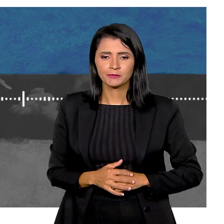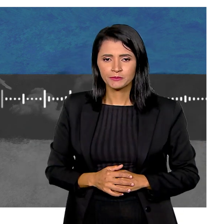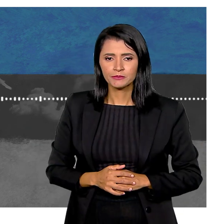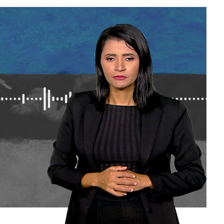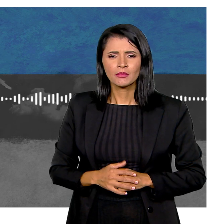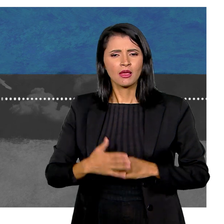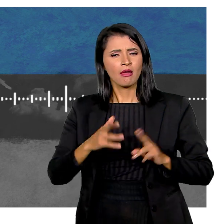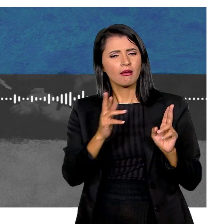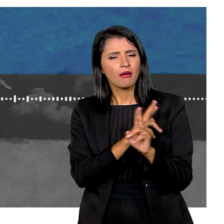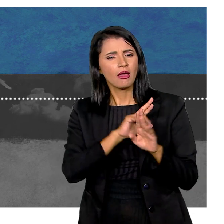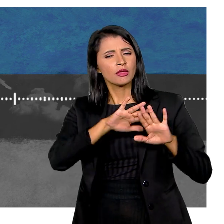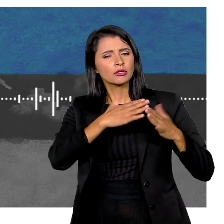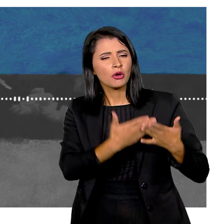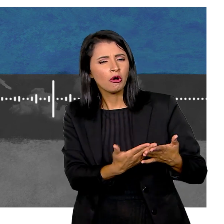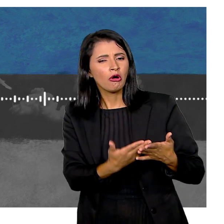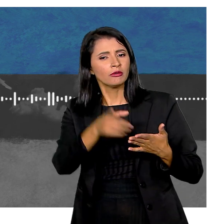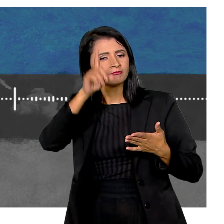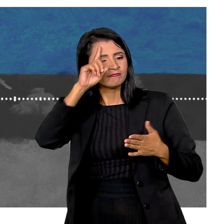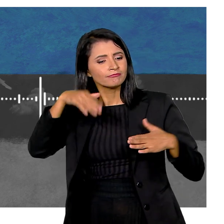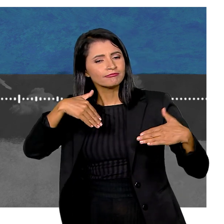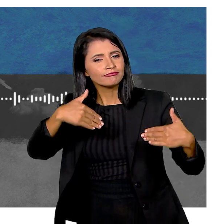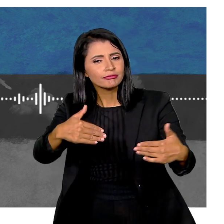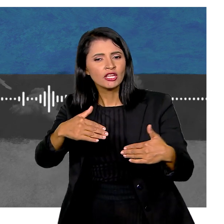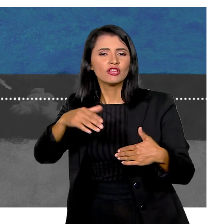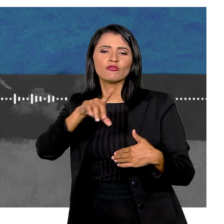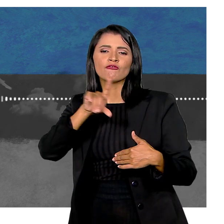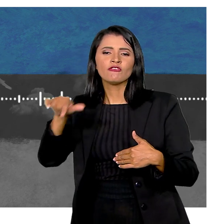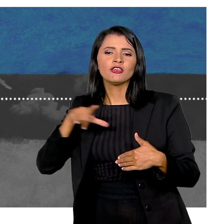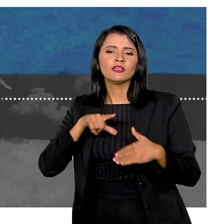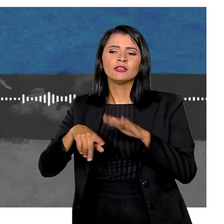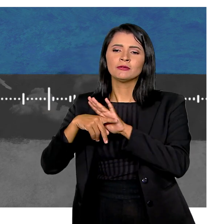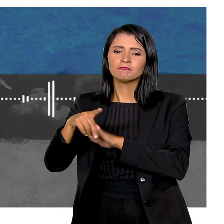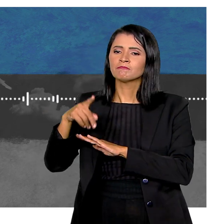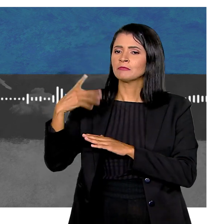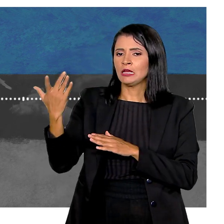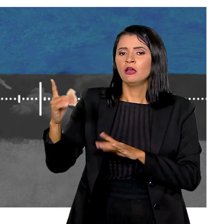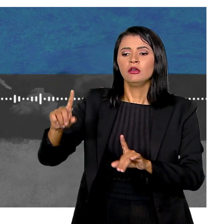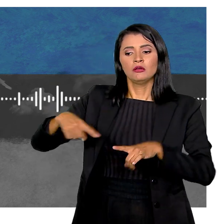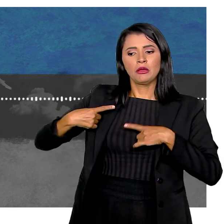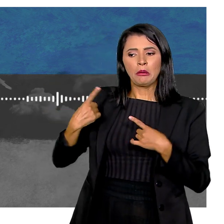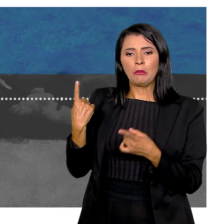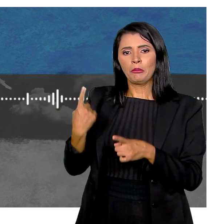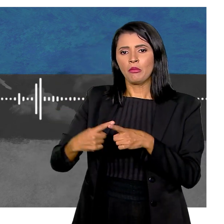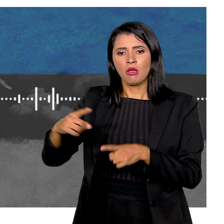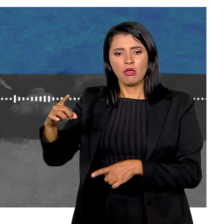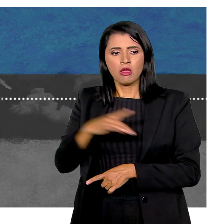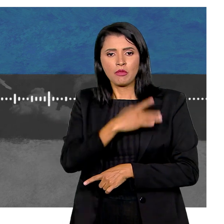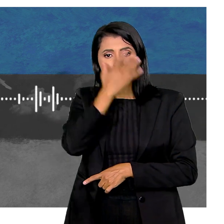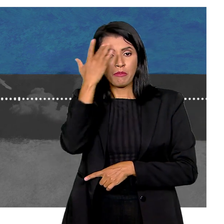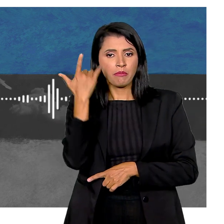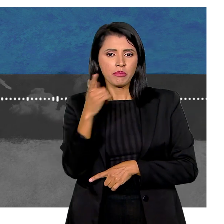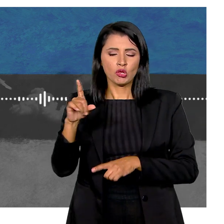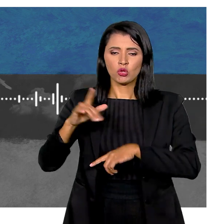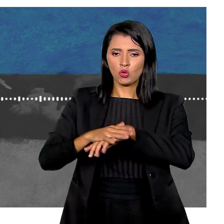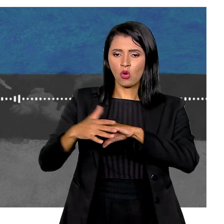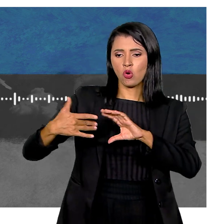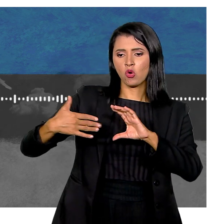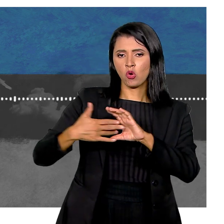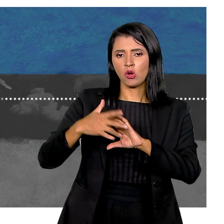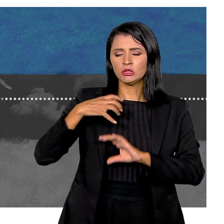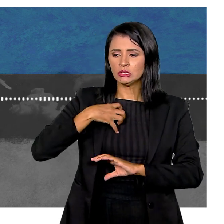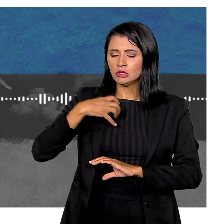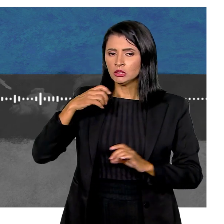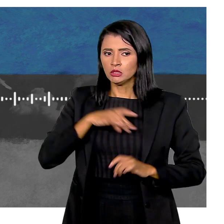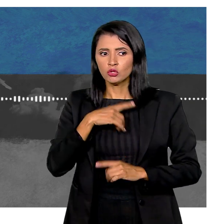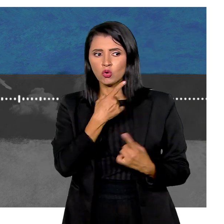E essa relação com a escola Os deveres E a rotina de uma vida típica Trazem desafios Não só pelo medo Que pessoas com doenças